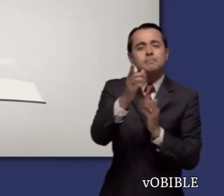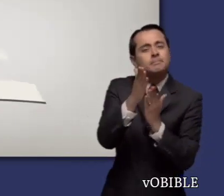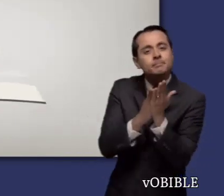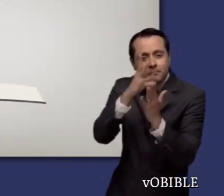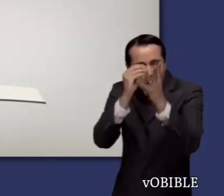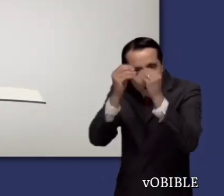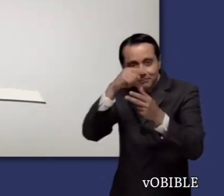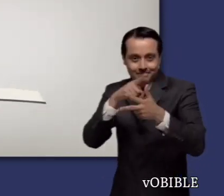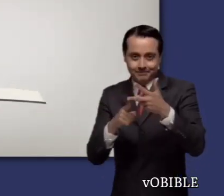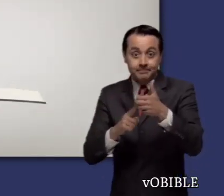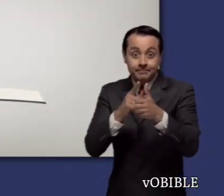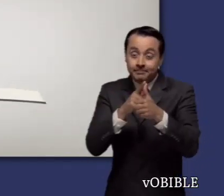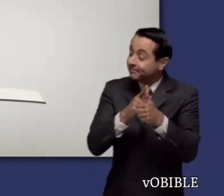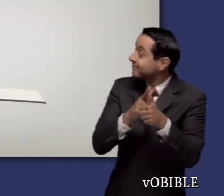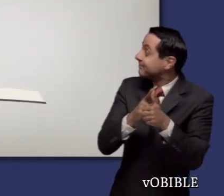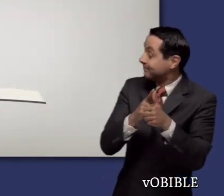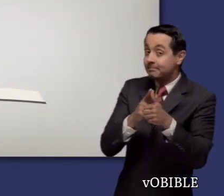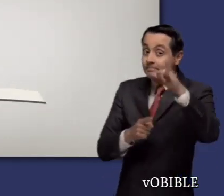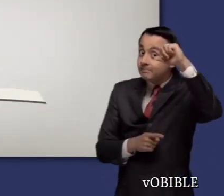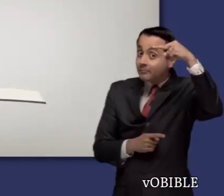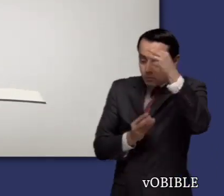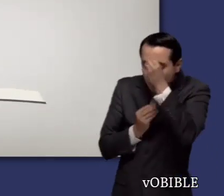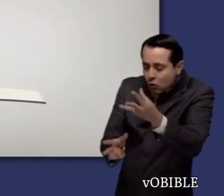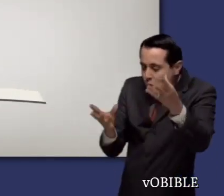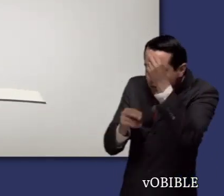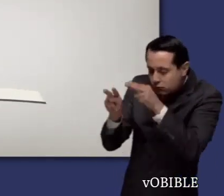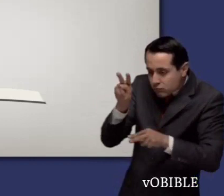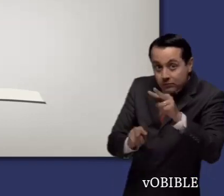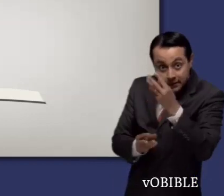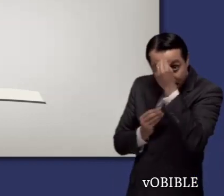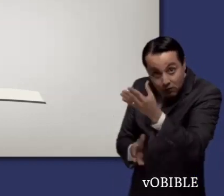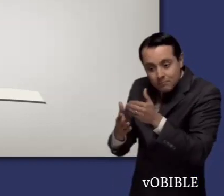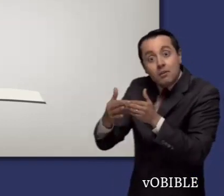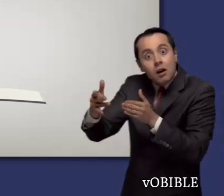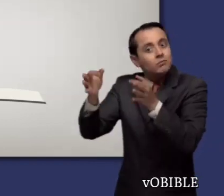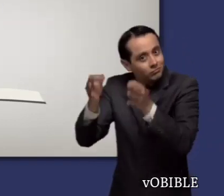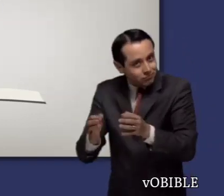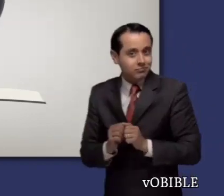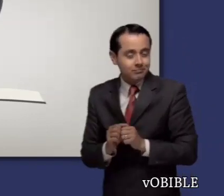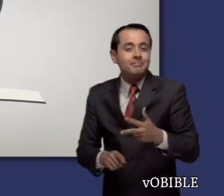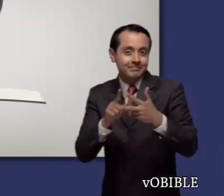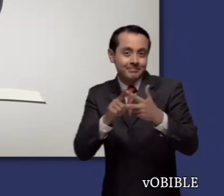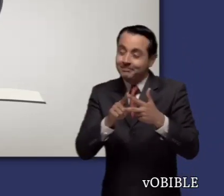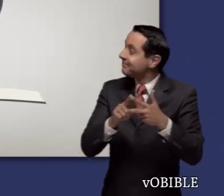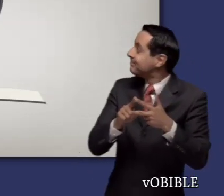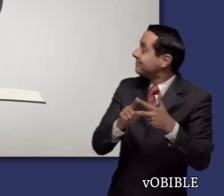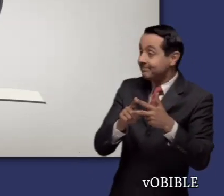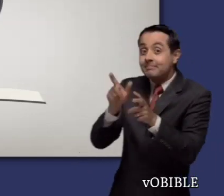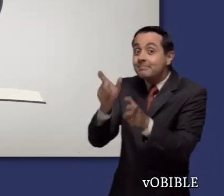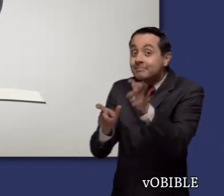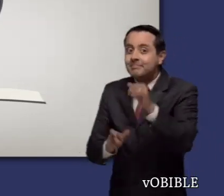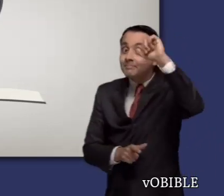Cuando lea el libro de Isaías, fíjese en cómo los juicios proféticos de Jehová siempre se cumplen. En que Jehová